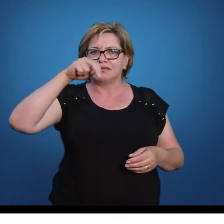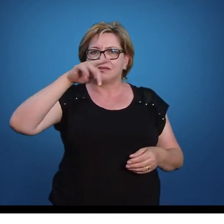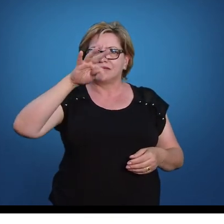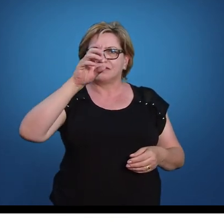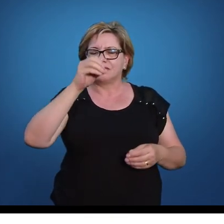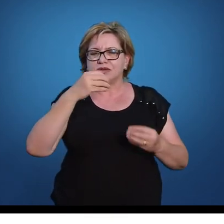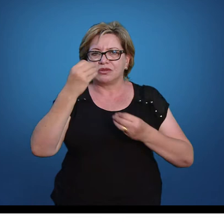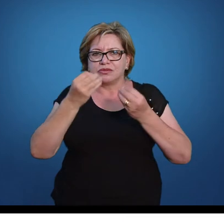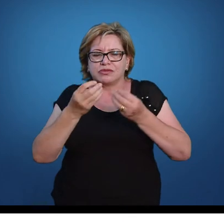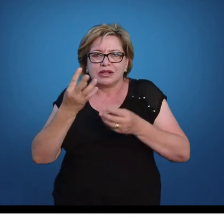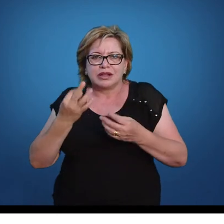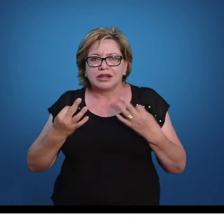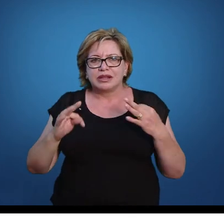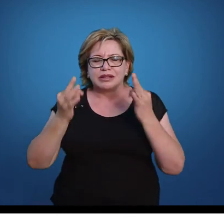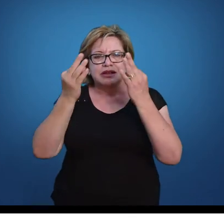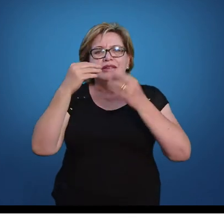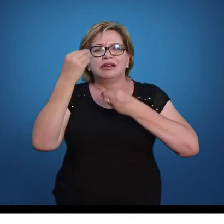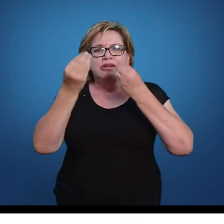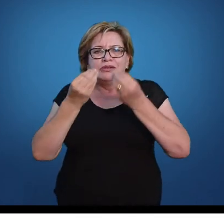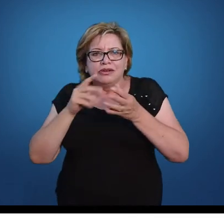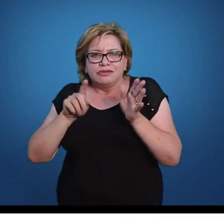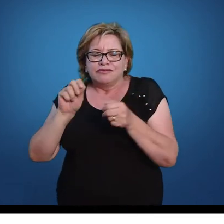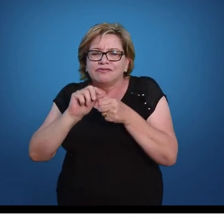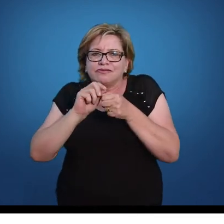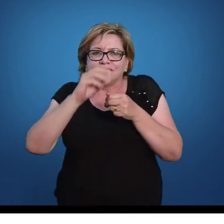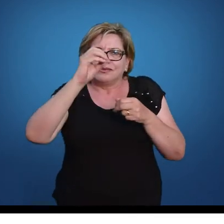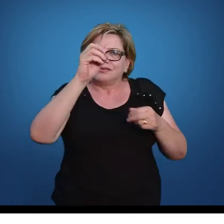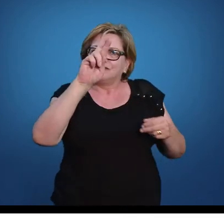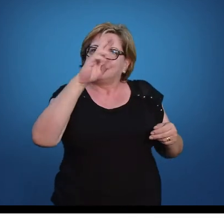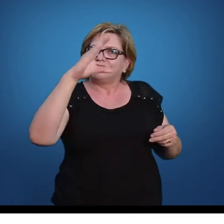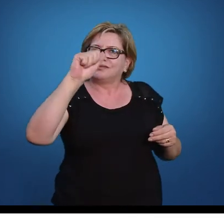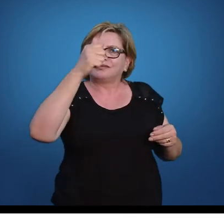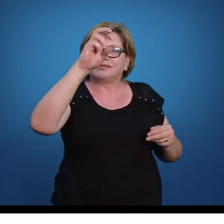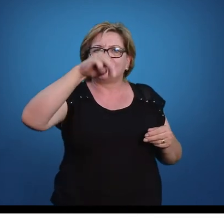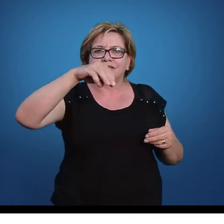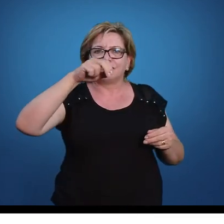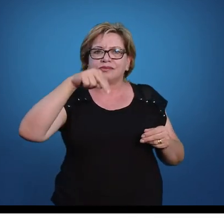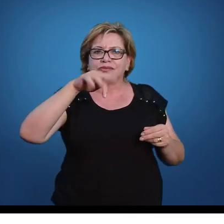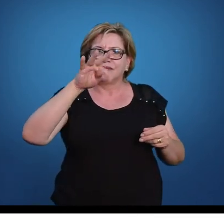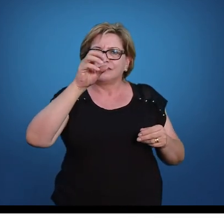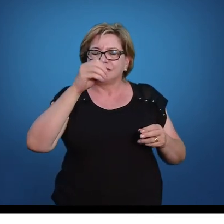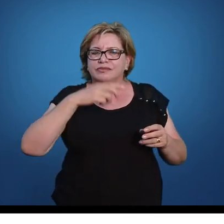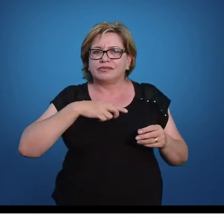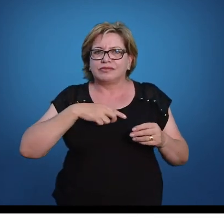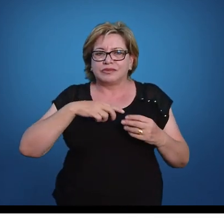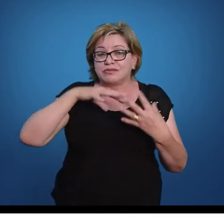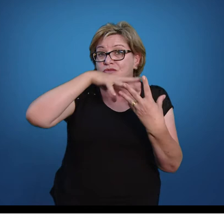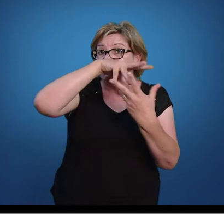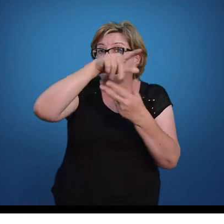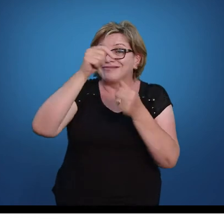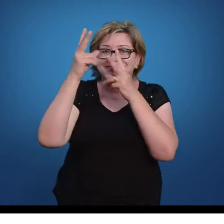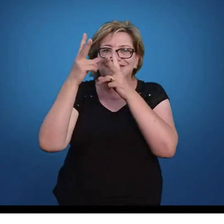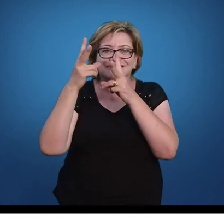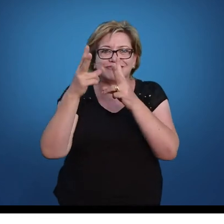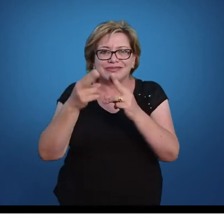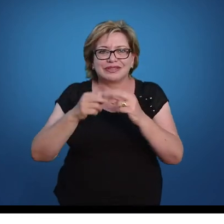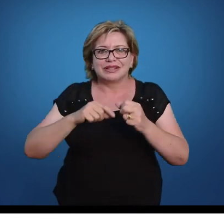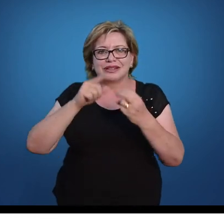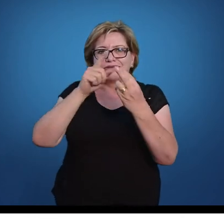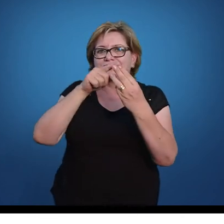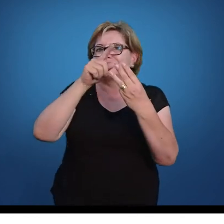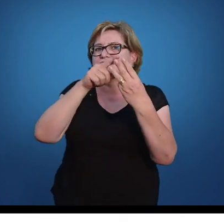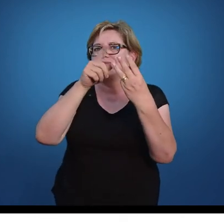orçamento de capital. Então, essas técnicas, elas são reconhecidas a nível universal. E as três